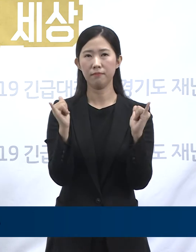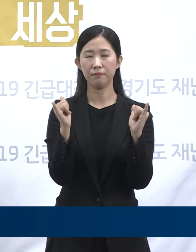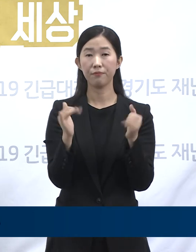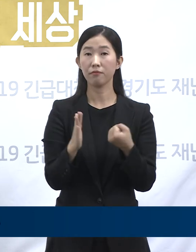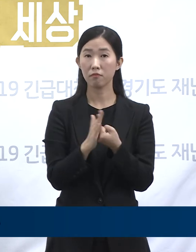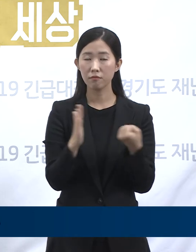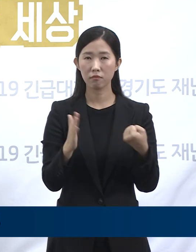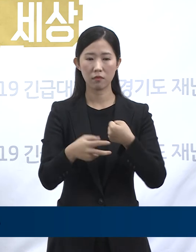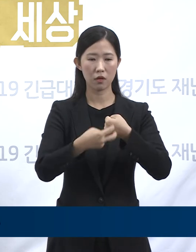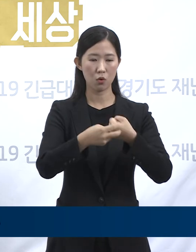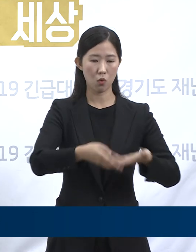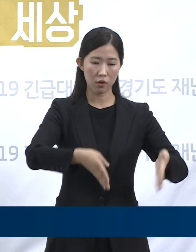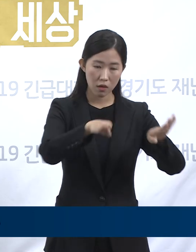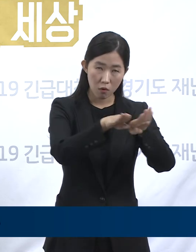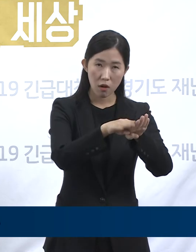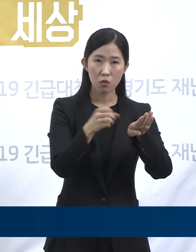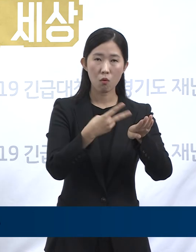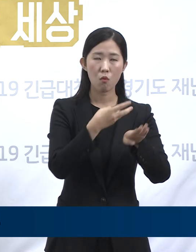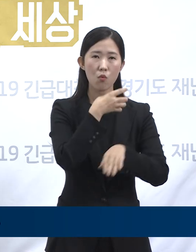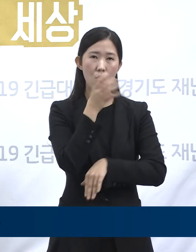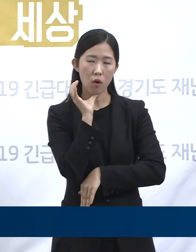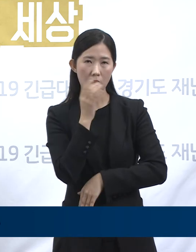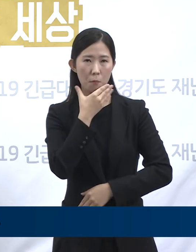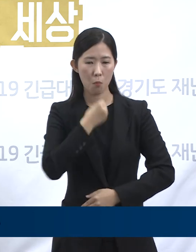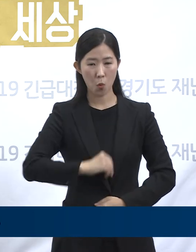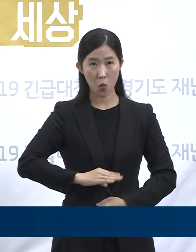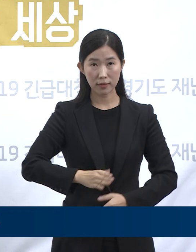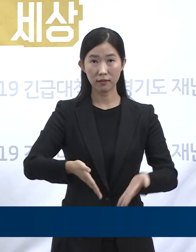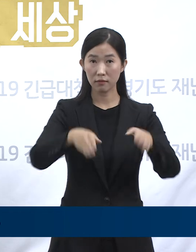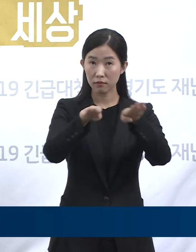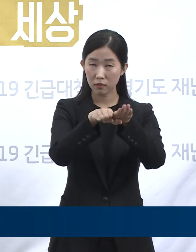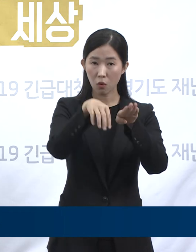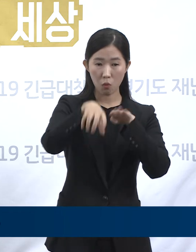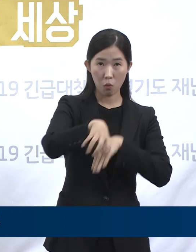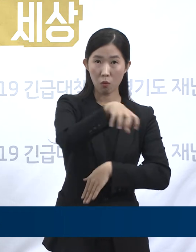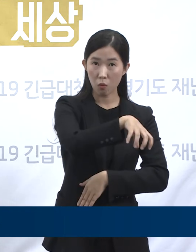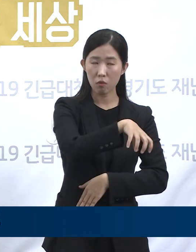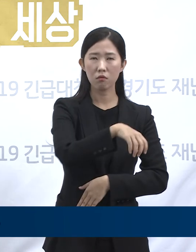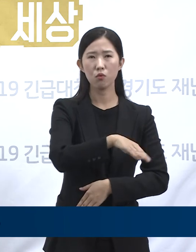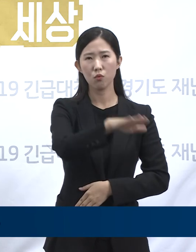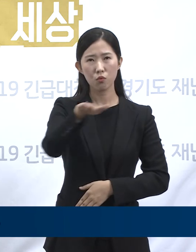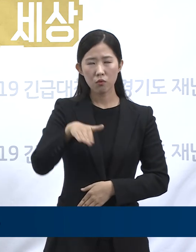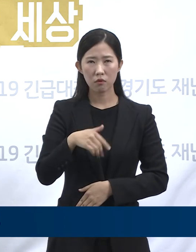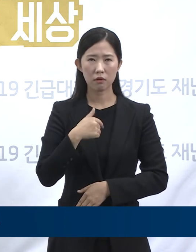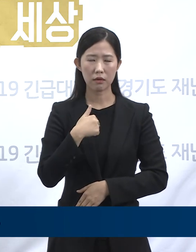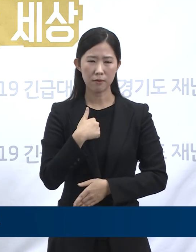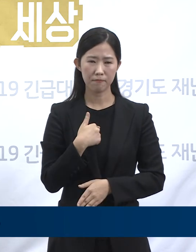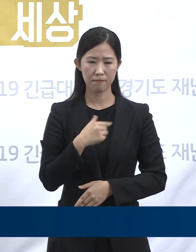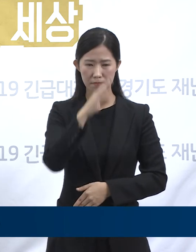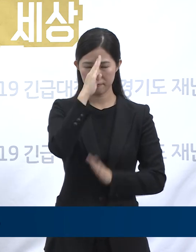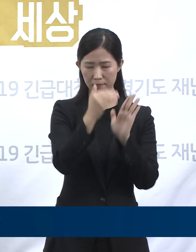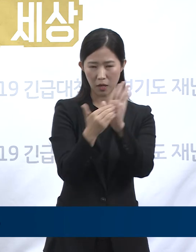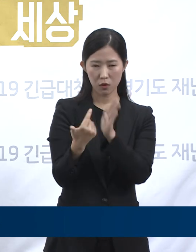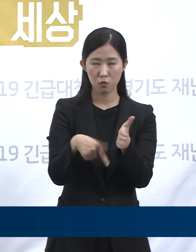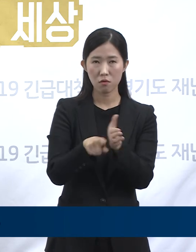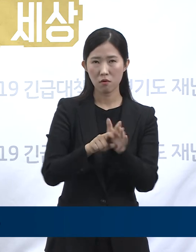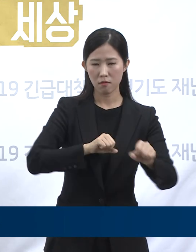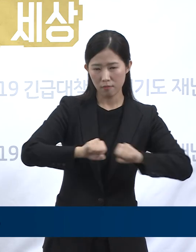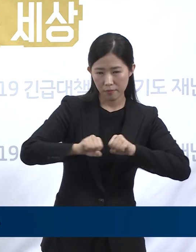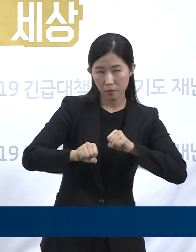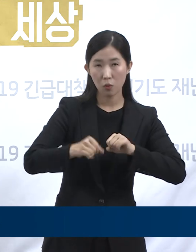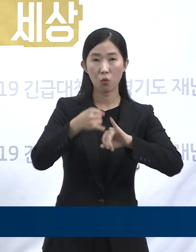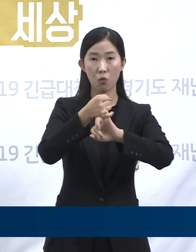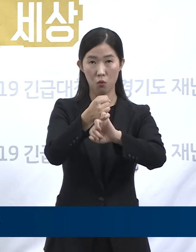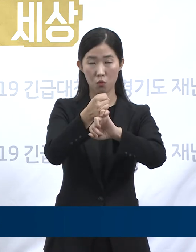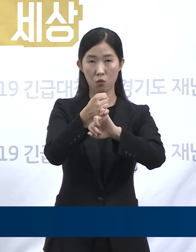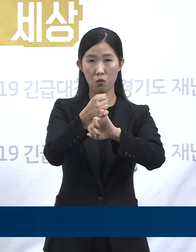따라서 의료기관, 요양 및 복지시설 같은 곳은 우리 방역 대응의 최전선이라 할 수 있고 우리가 꼭